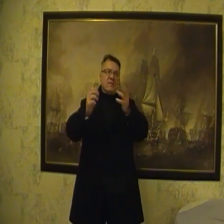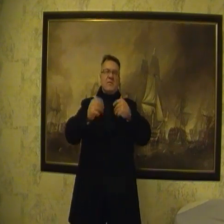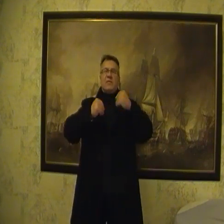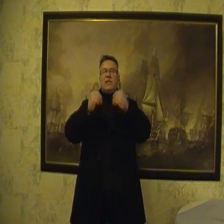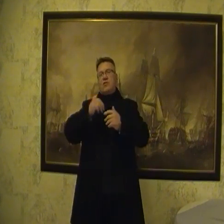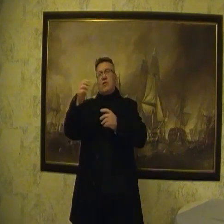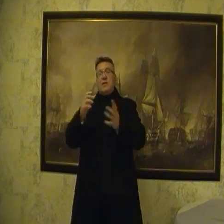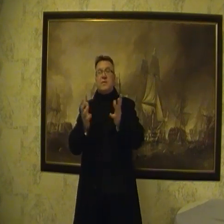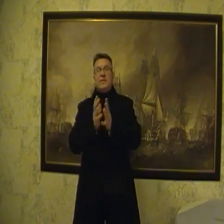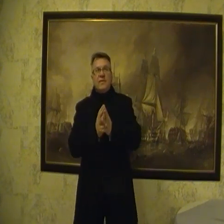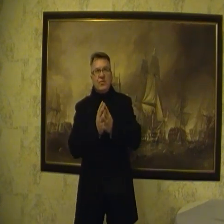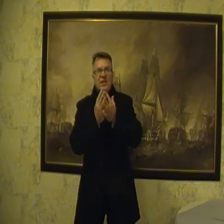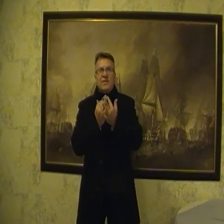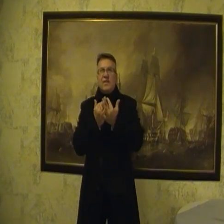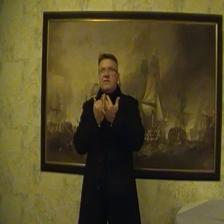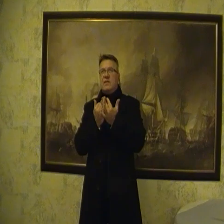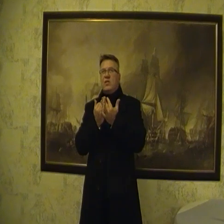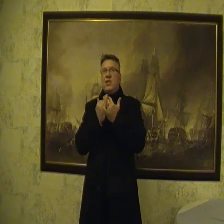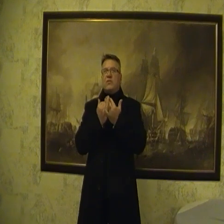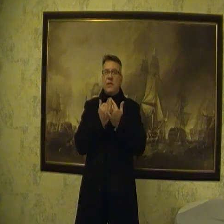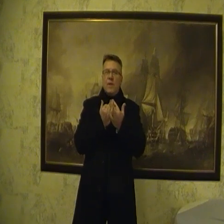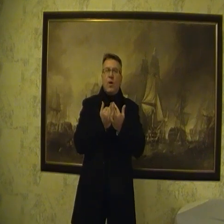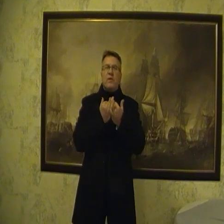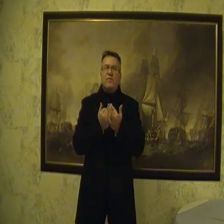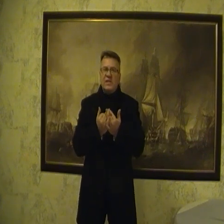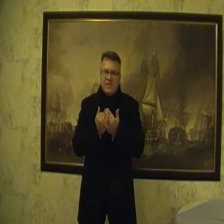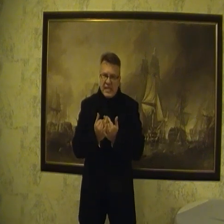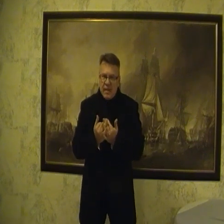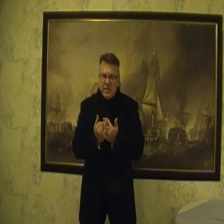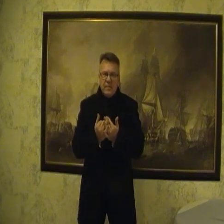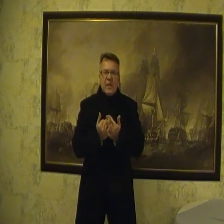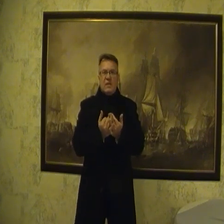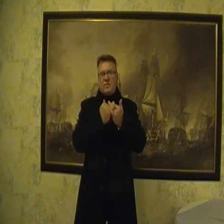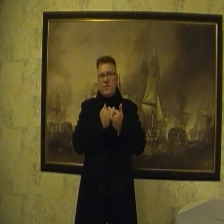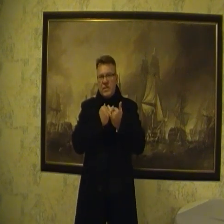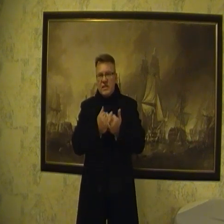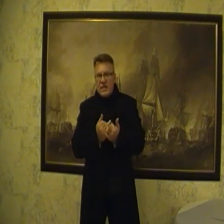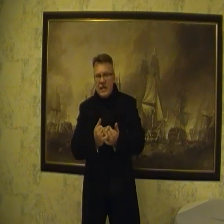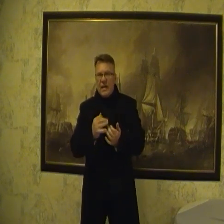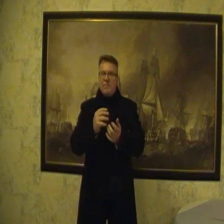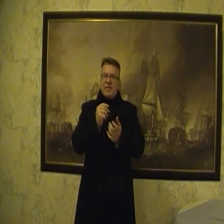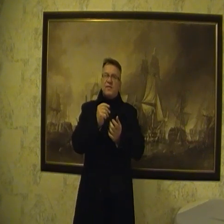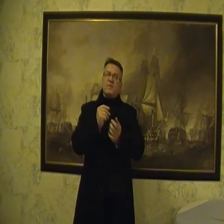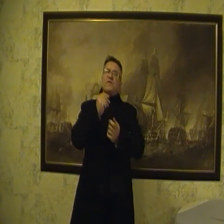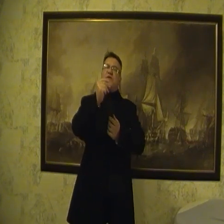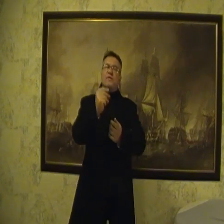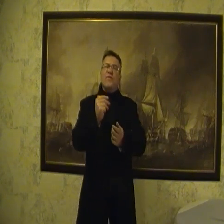Co tu gadać? Ja będę nawet tutaj nie siliw się operować nazwiskami. To jest moje własne zdanie, a Państwo sobie wyrolią